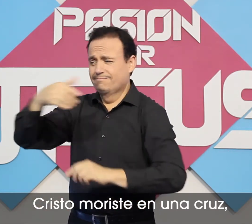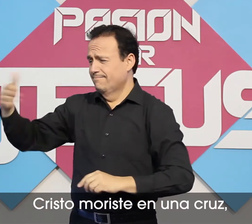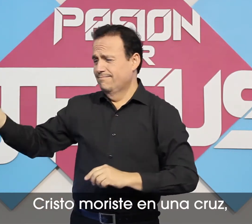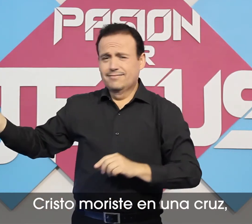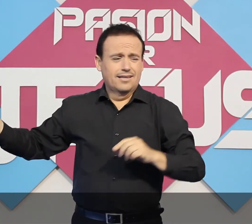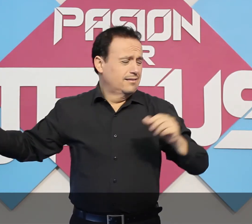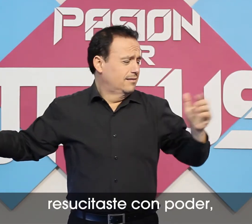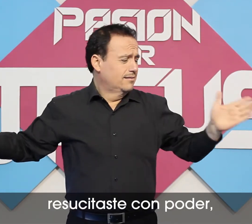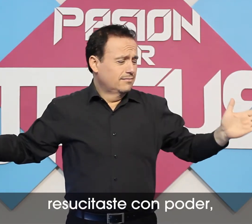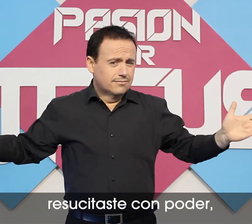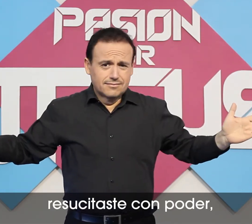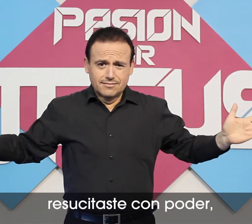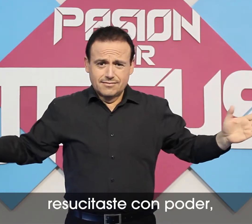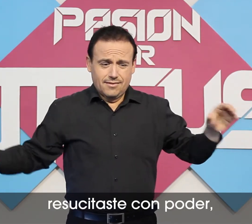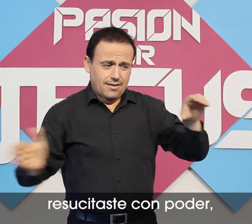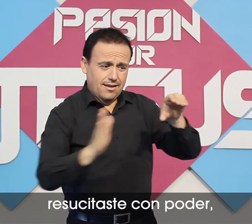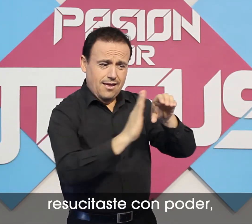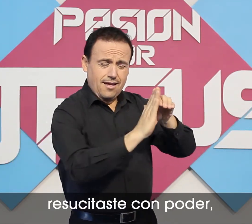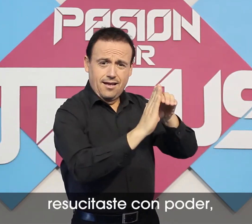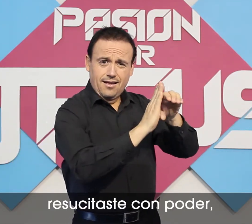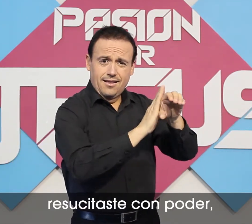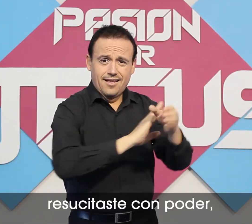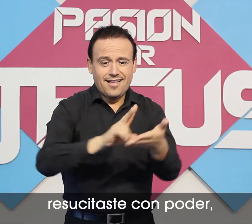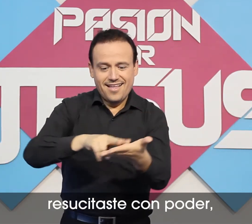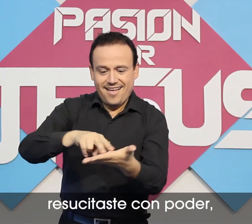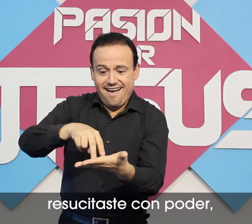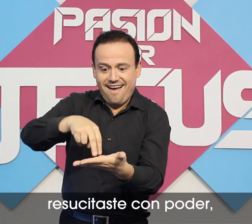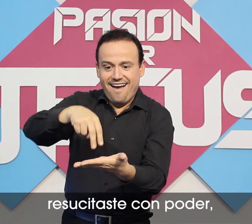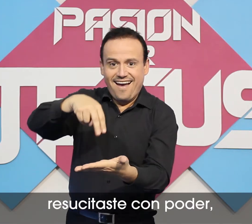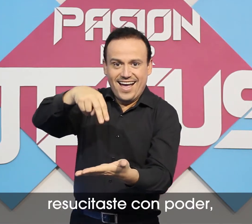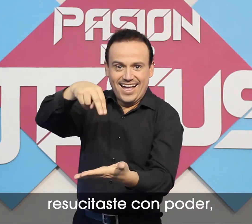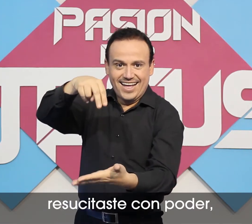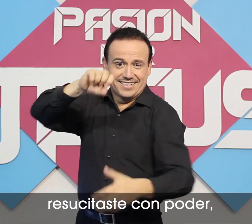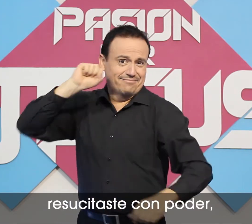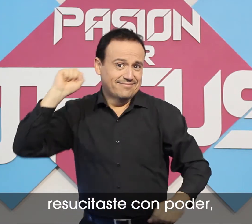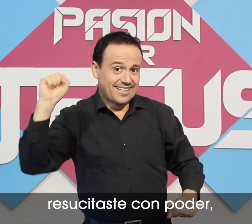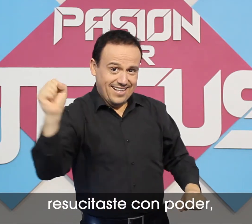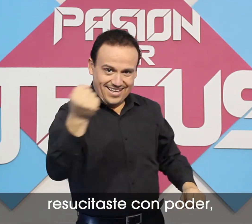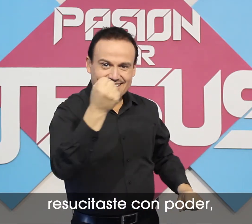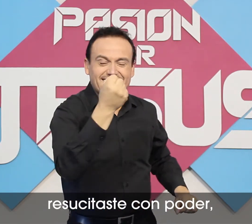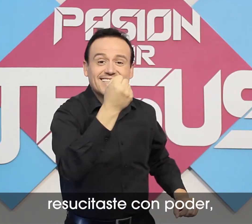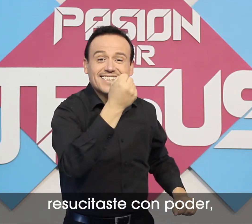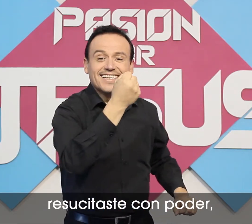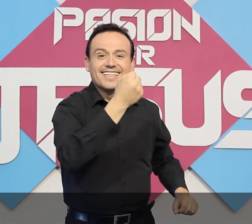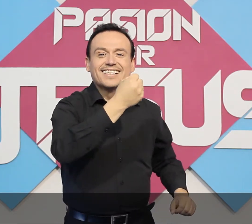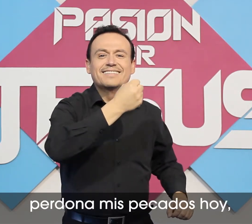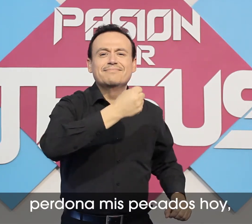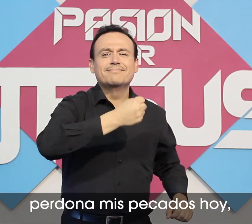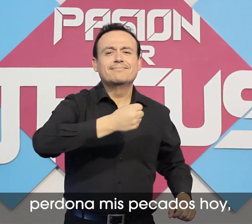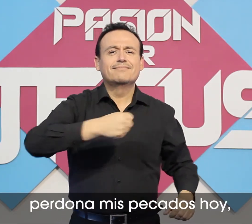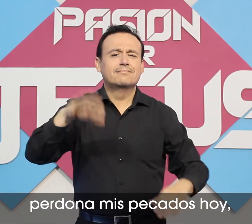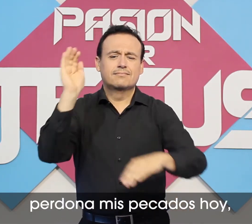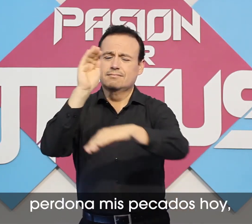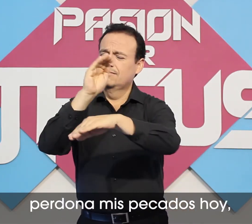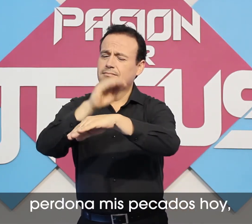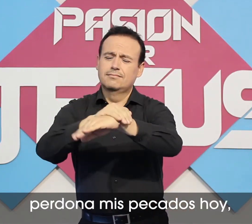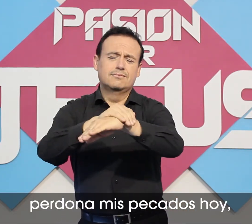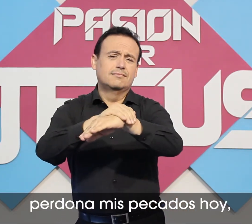Resucitaste con poder Perdona mis